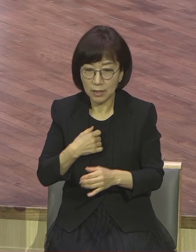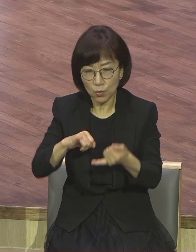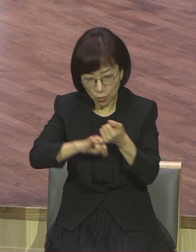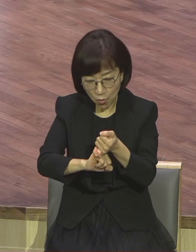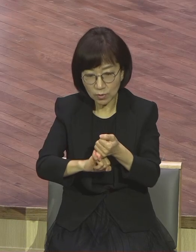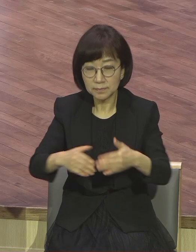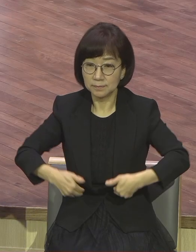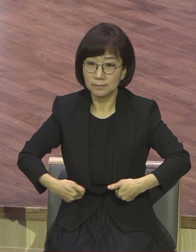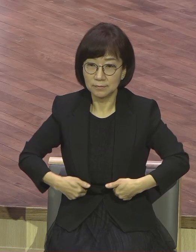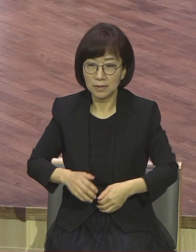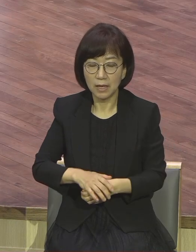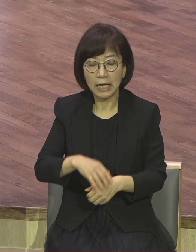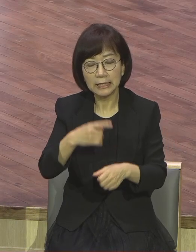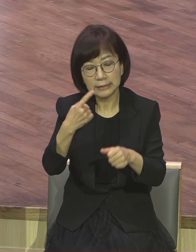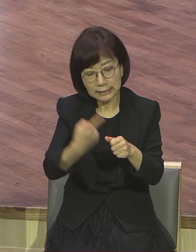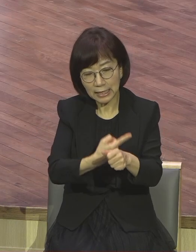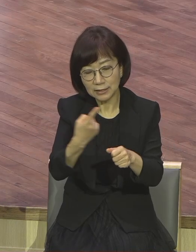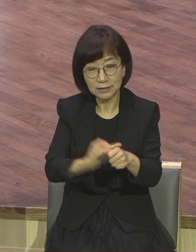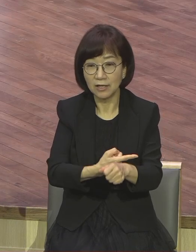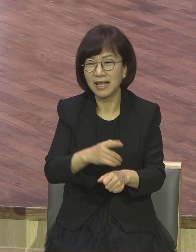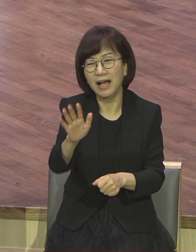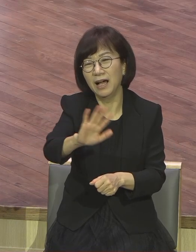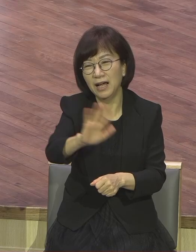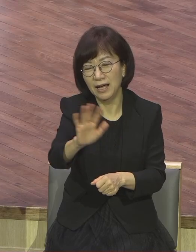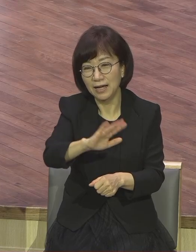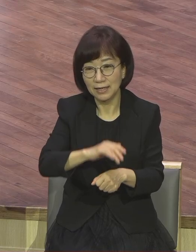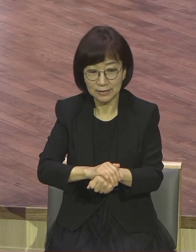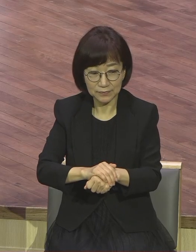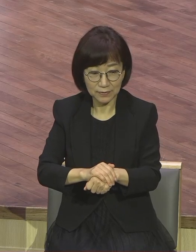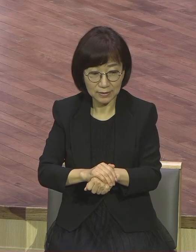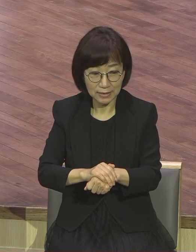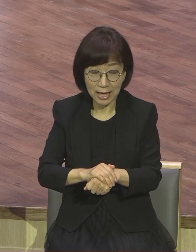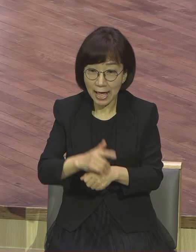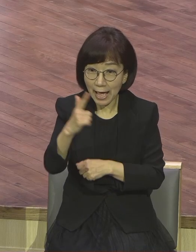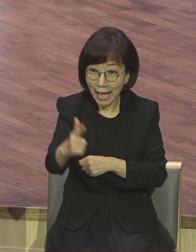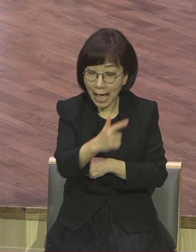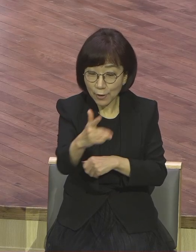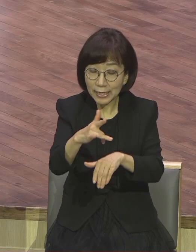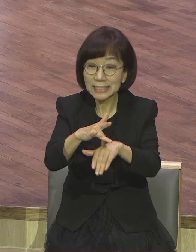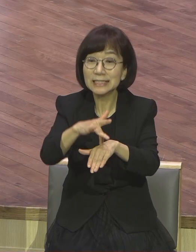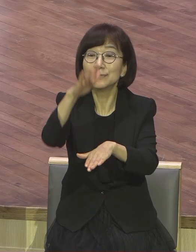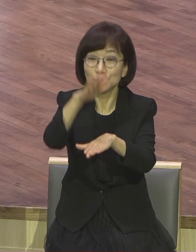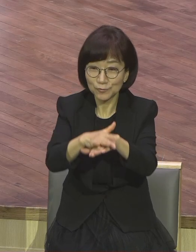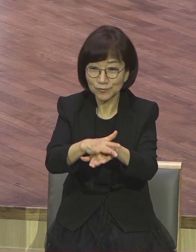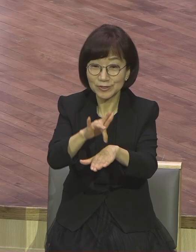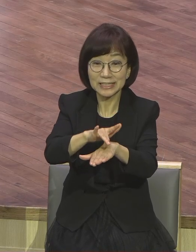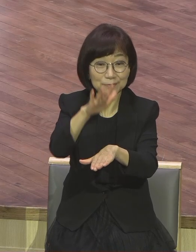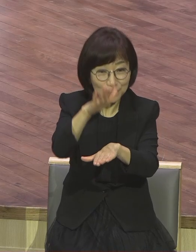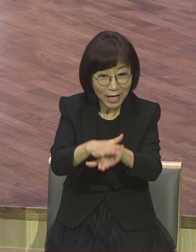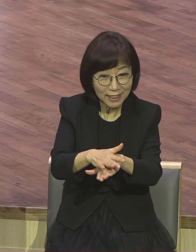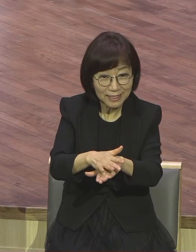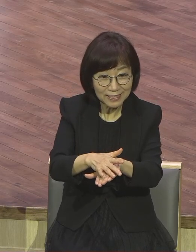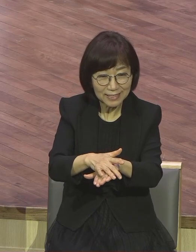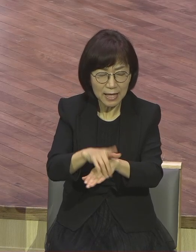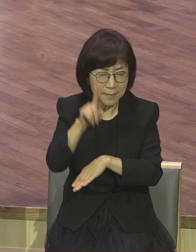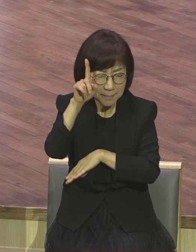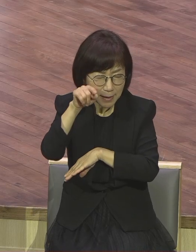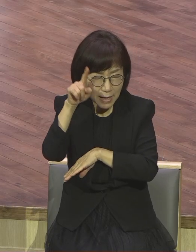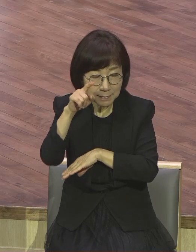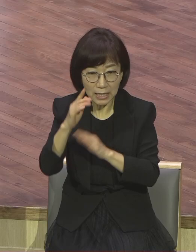하는 여러분 루틴이요. 하루에 일상 습관이 습관이 기도가 딱 들어있어야 돼요. 기도. 기도하는 시간이 딱 있어야 돼요.